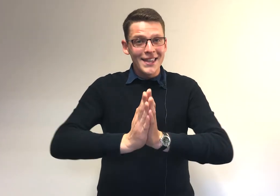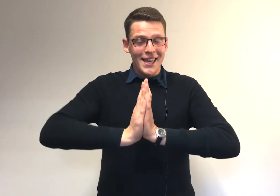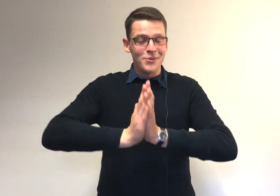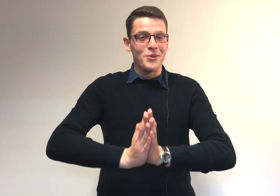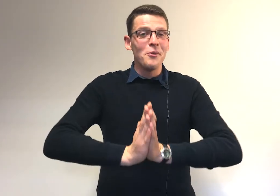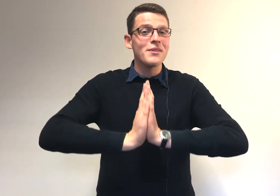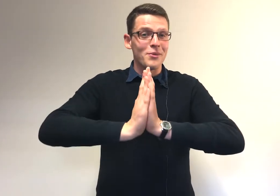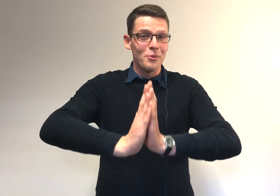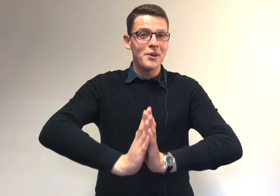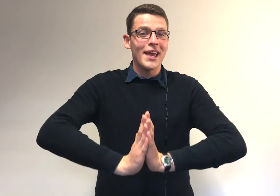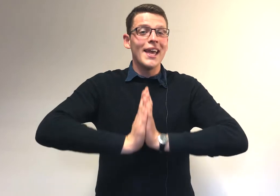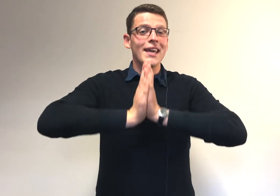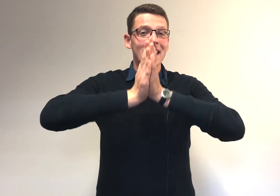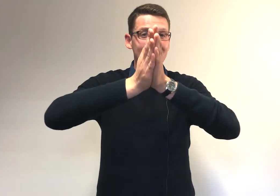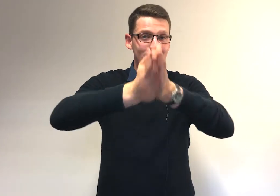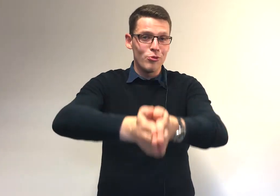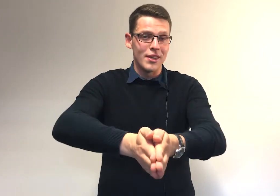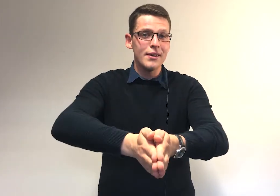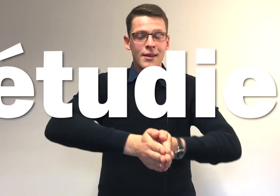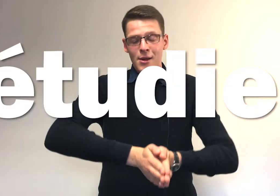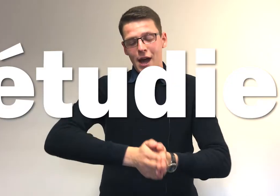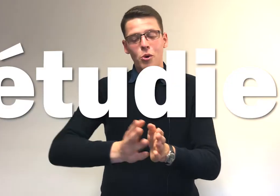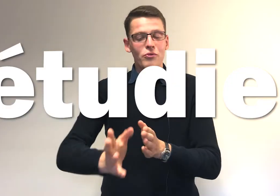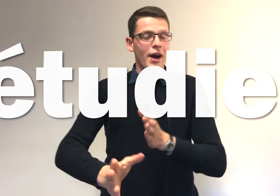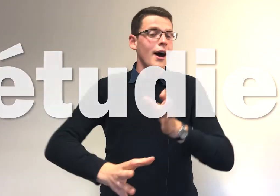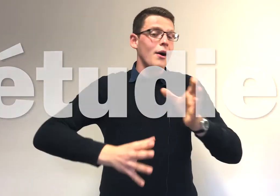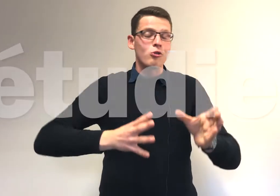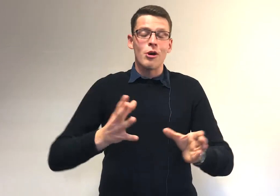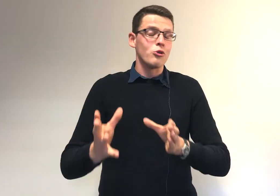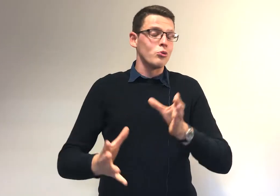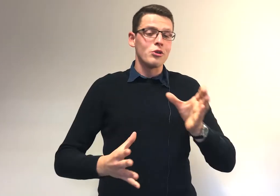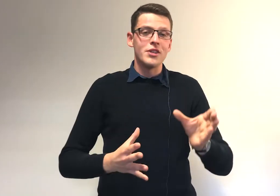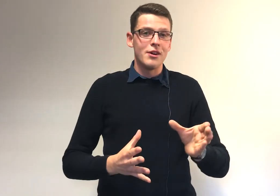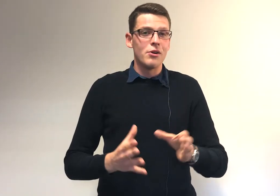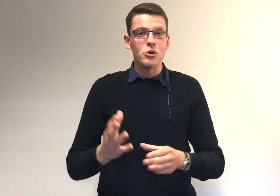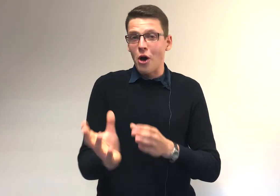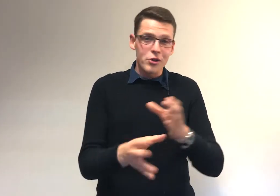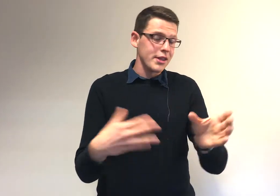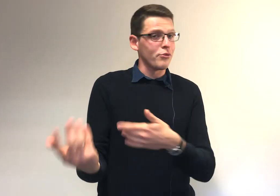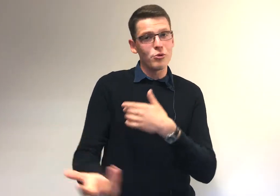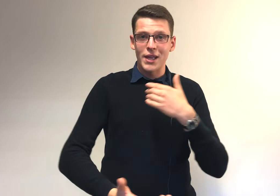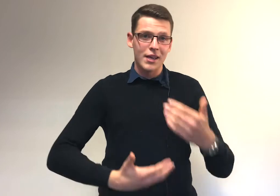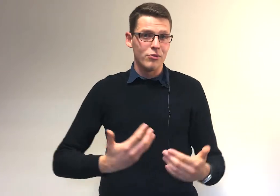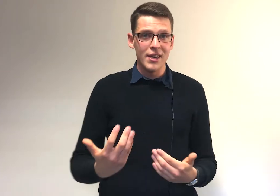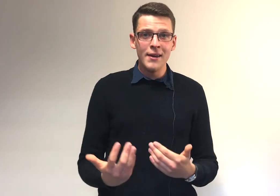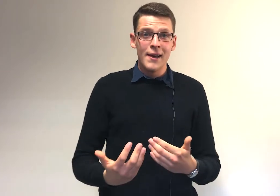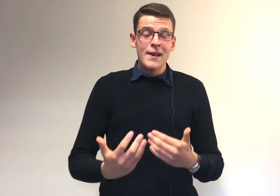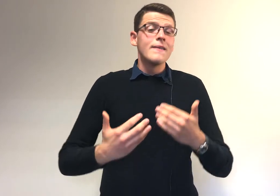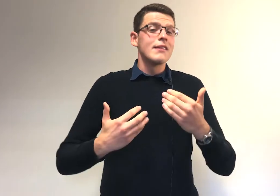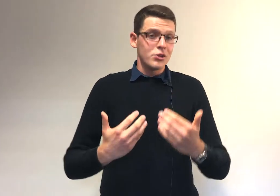étudiant, c'est donc étudier. Alors on verra ensemble dans d'autres vidéos quand est-ce qu'il faut se mettre à étudier. Sache